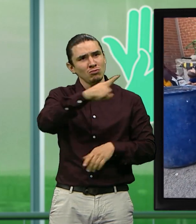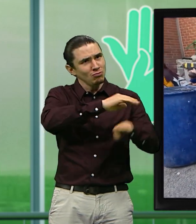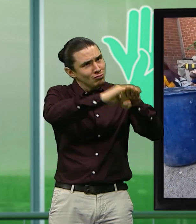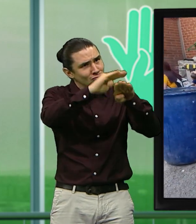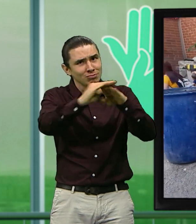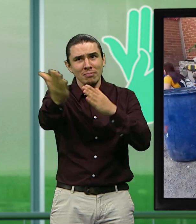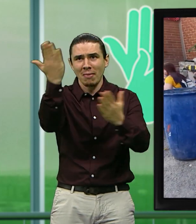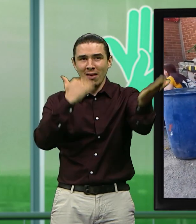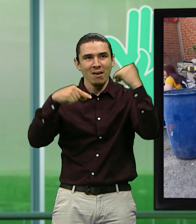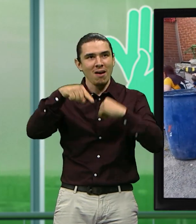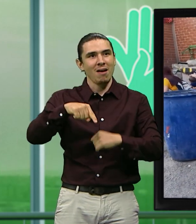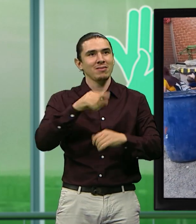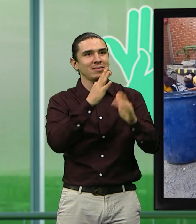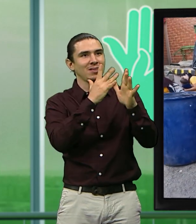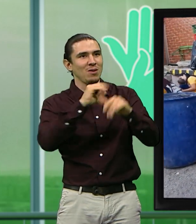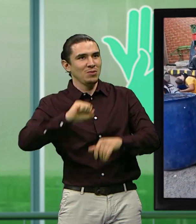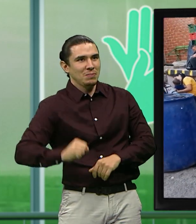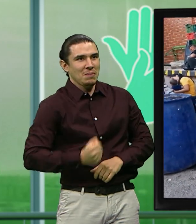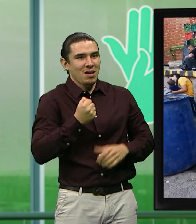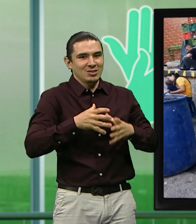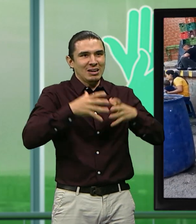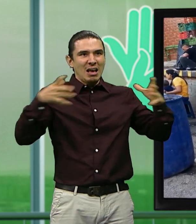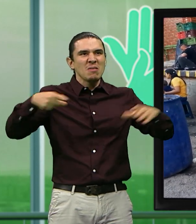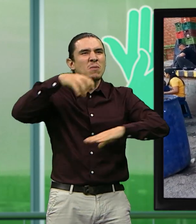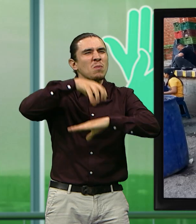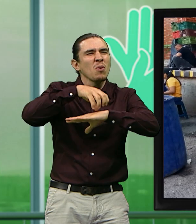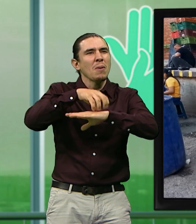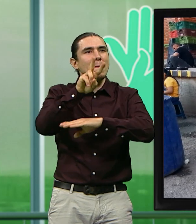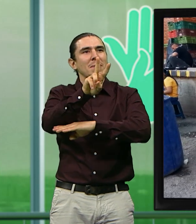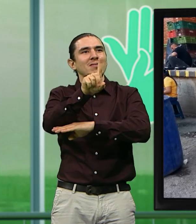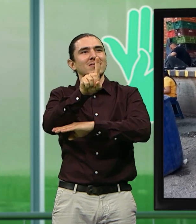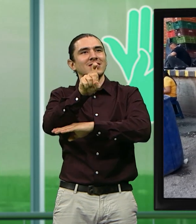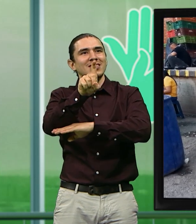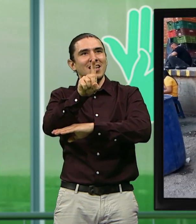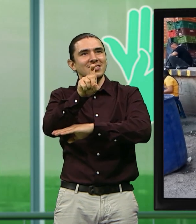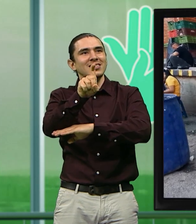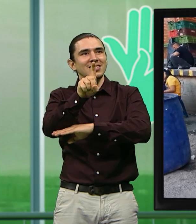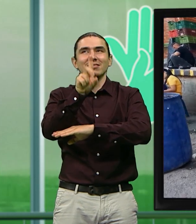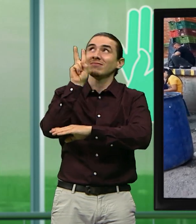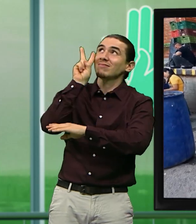Venga. Venga a la Plaza Mayorista de Antioquia. el seco es lo mejor de la Plaza Mayorista. Bloque 26.